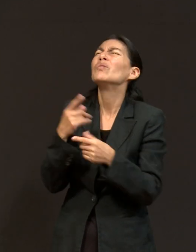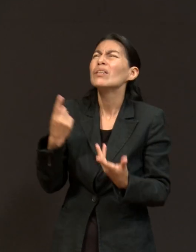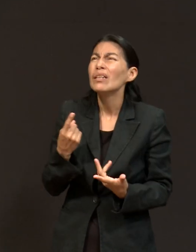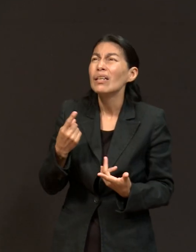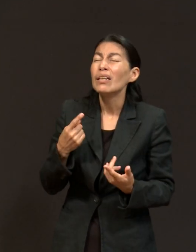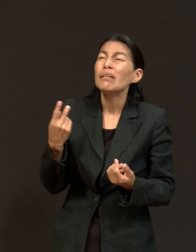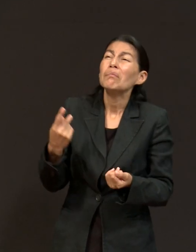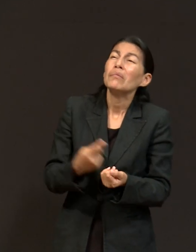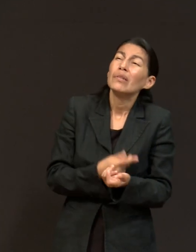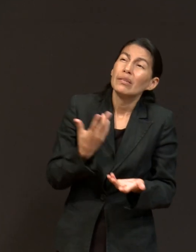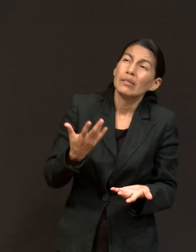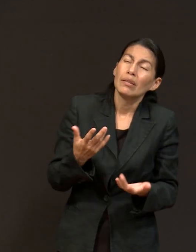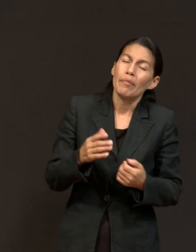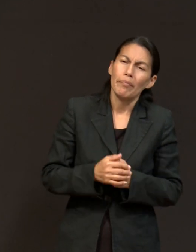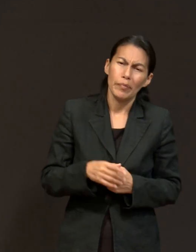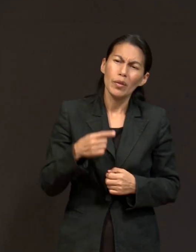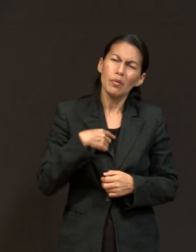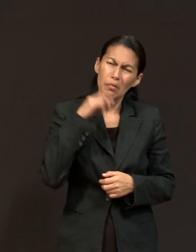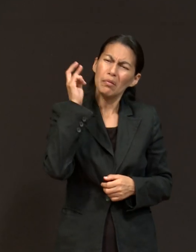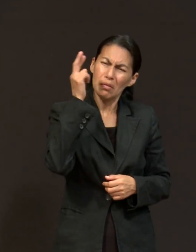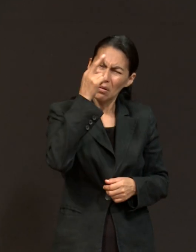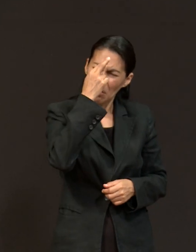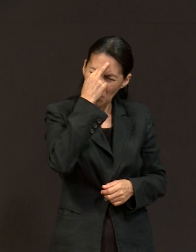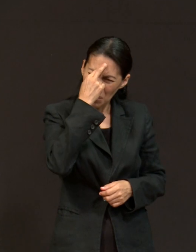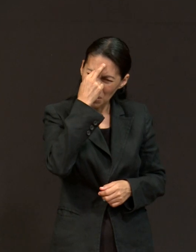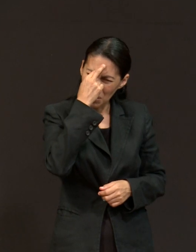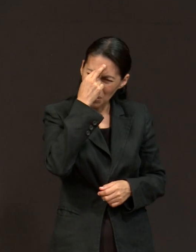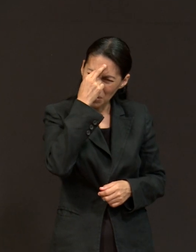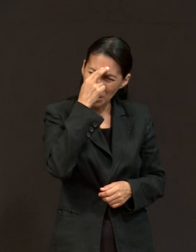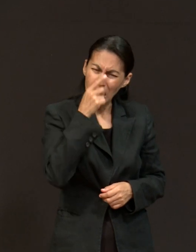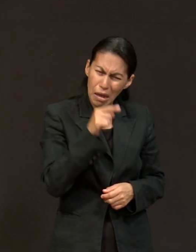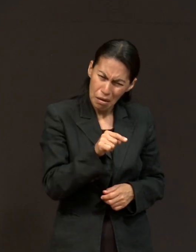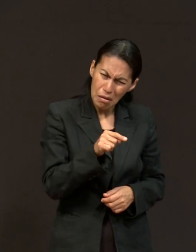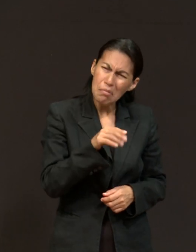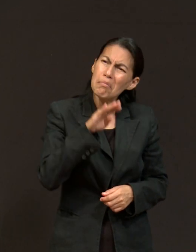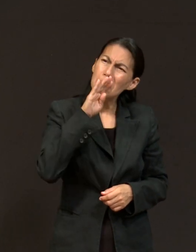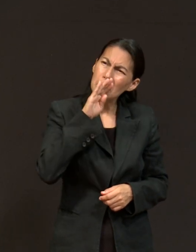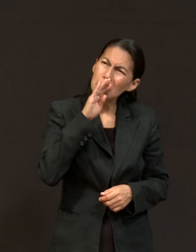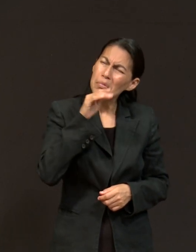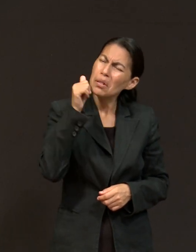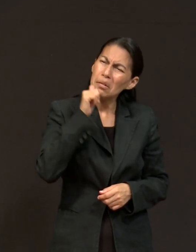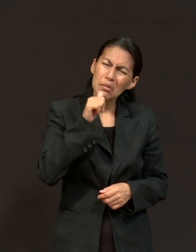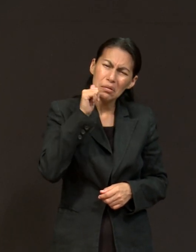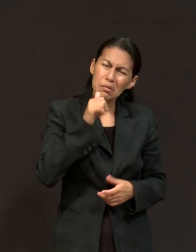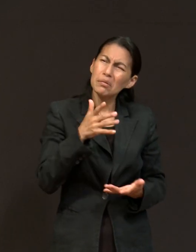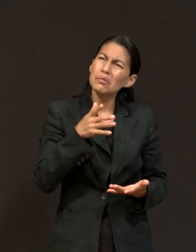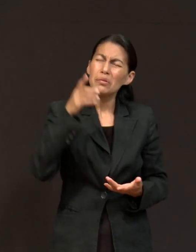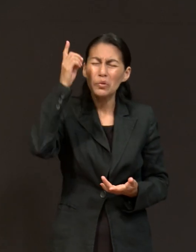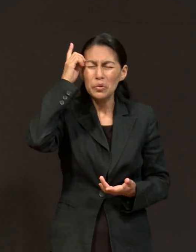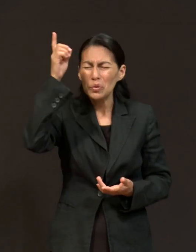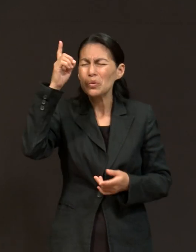yo presencia de Dios siempre ha estado ahí hasta en esos momentos. porque es algo también que